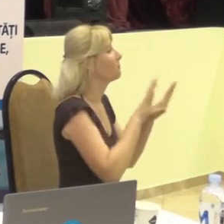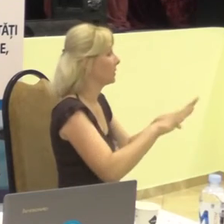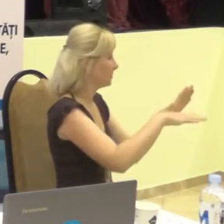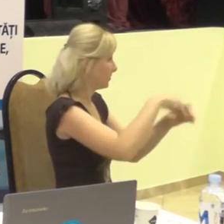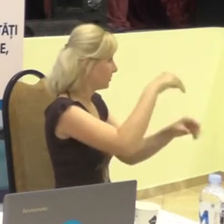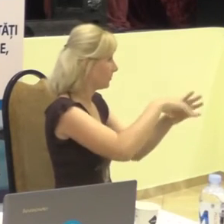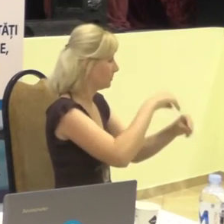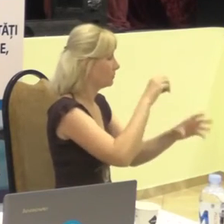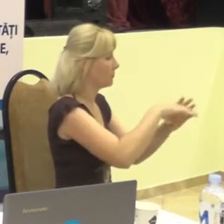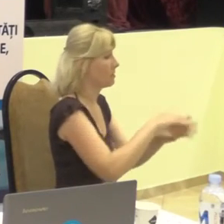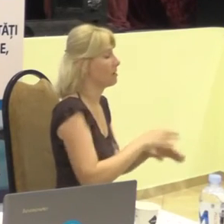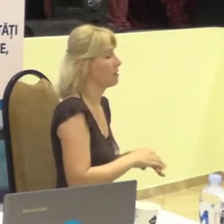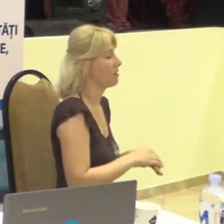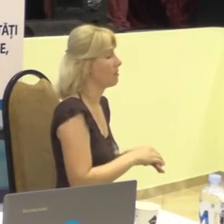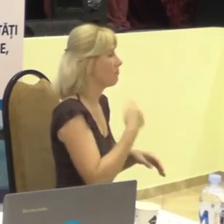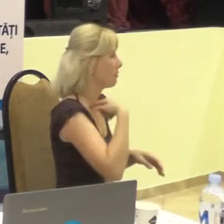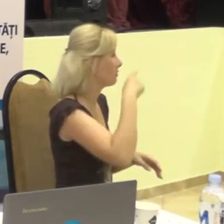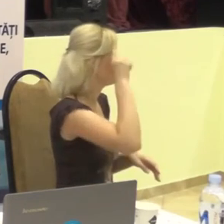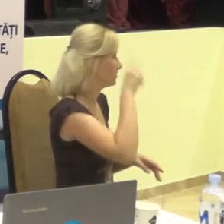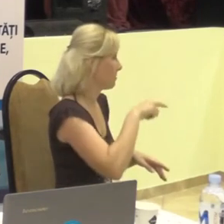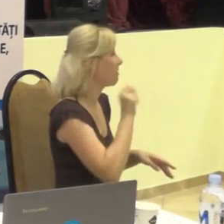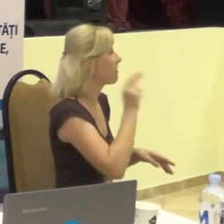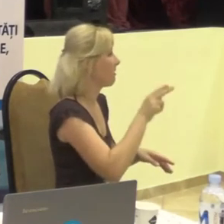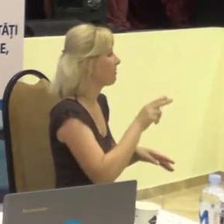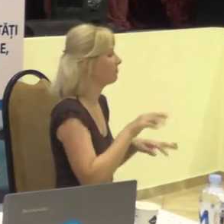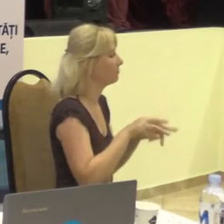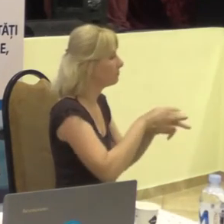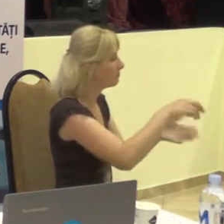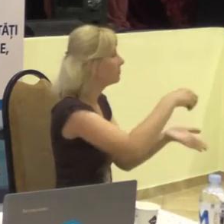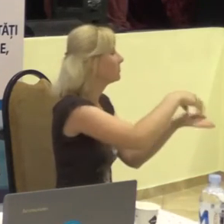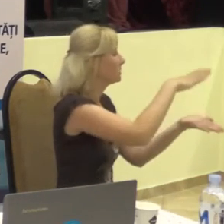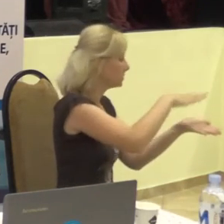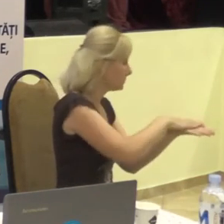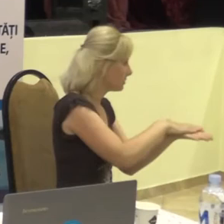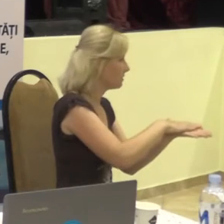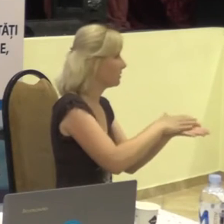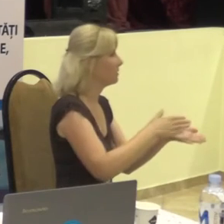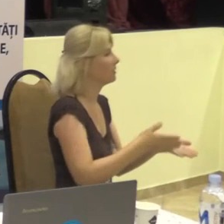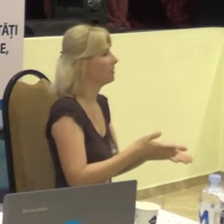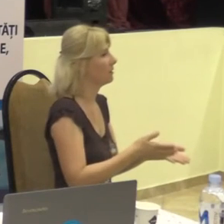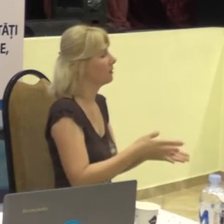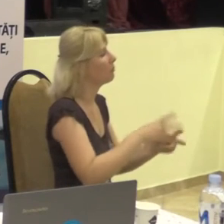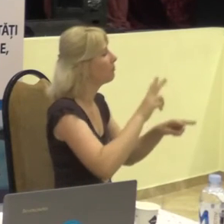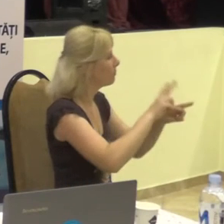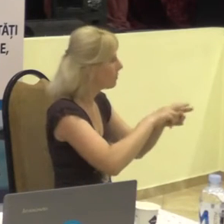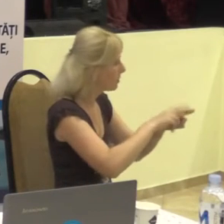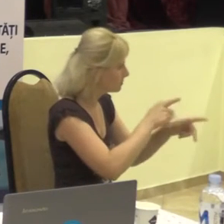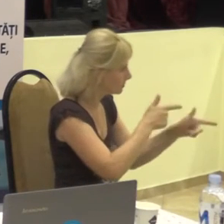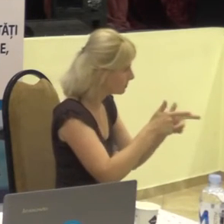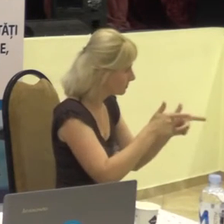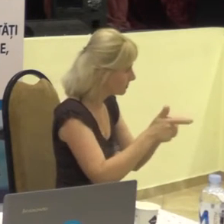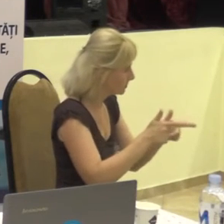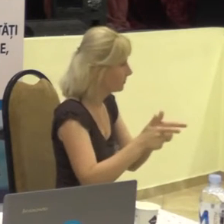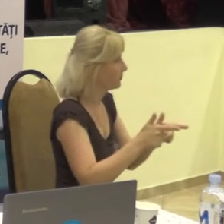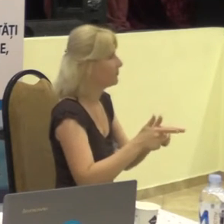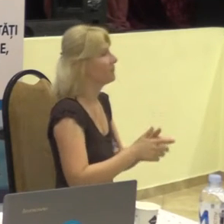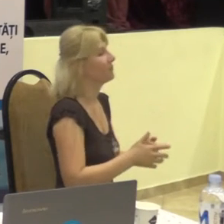Procesurile noi o cunoaștem. Înregistrare, buletinul,